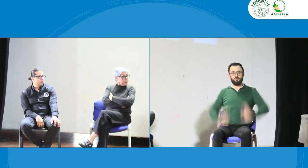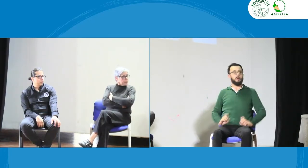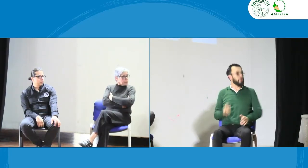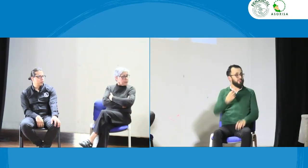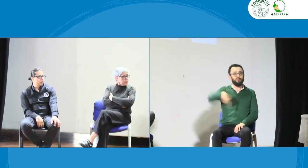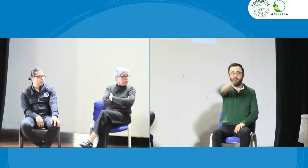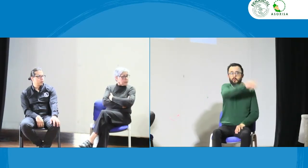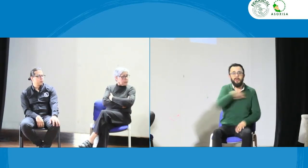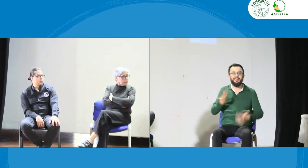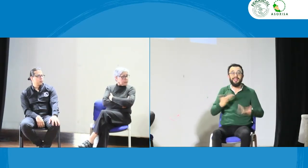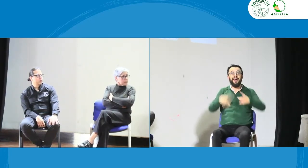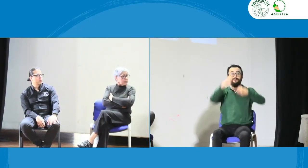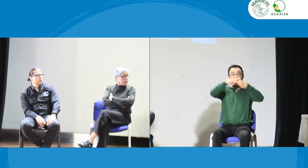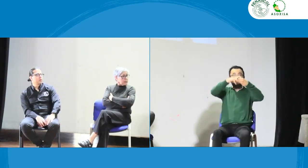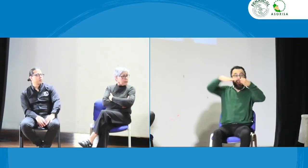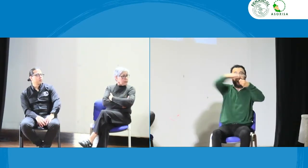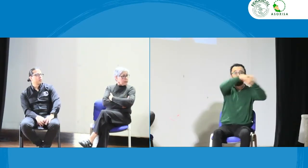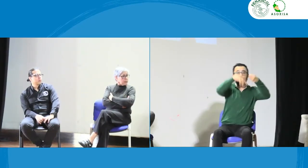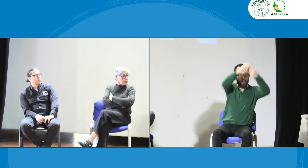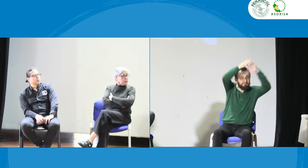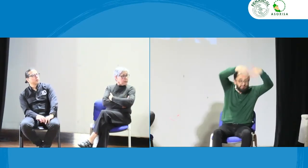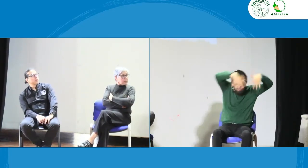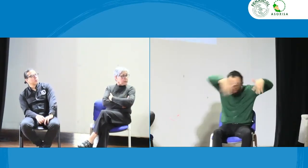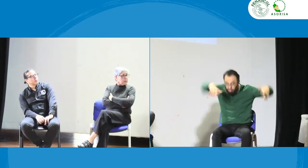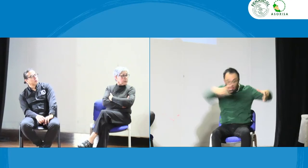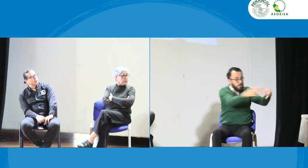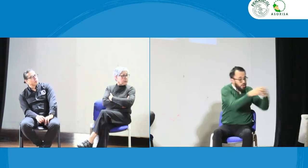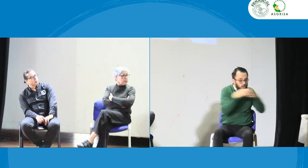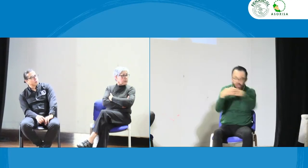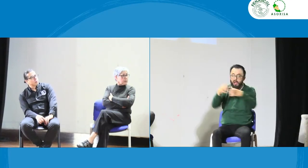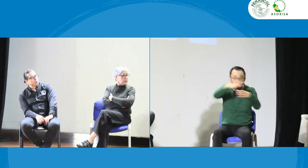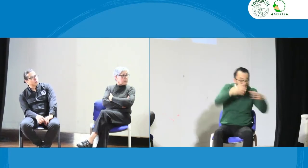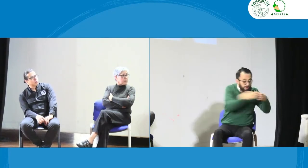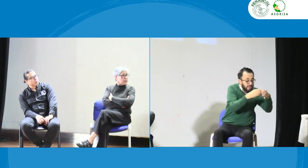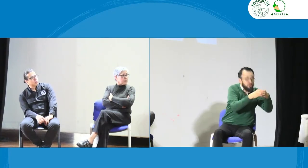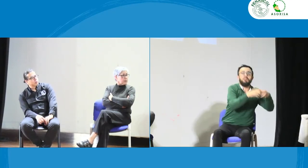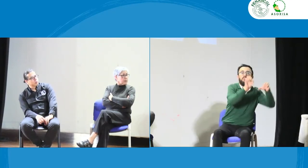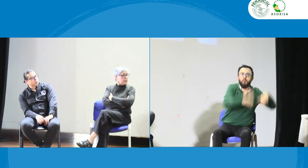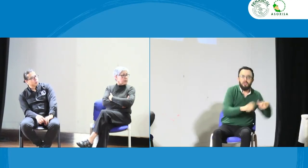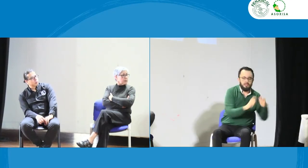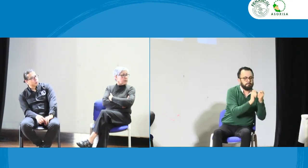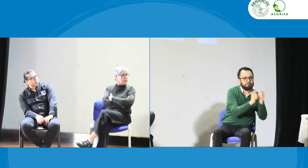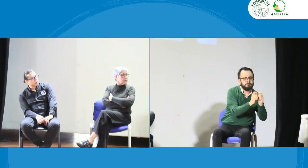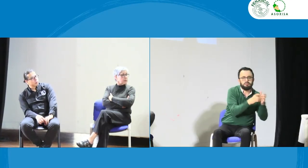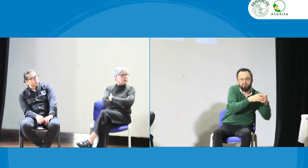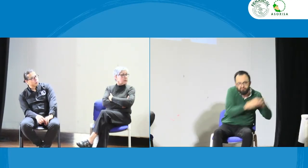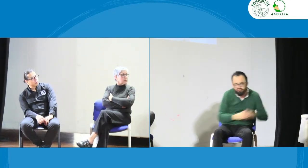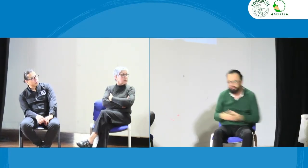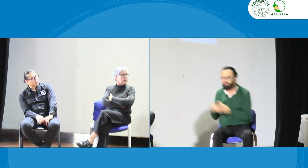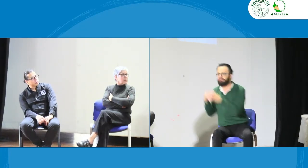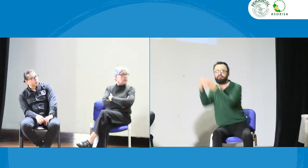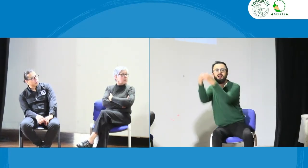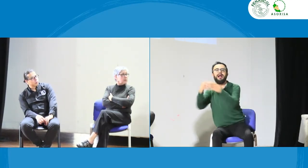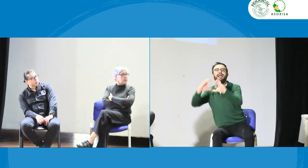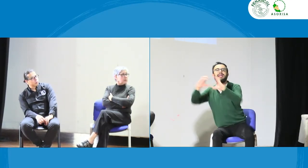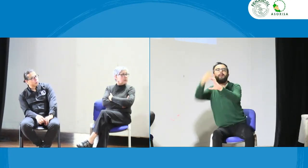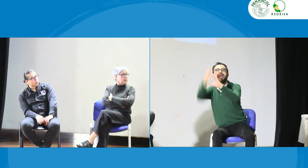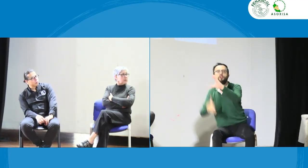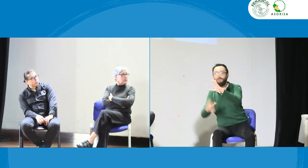y todos somos ciudadanos la federación tiene una estructura la